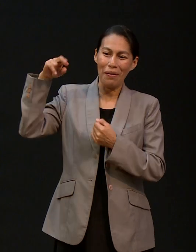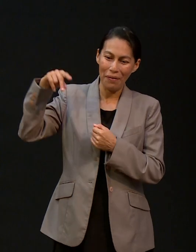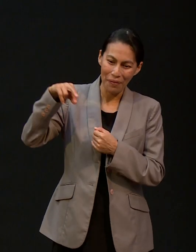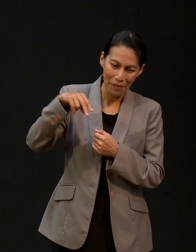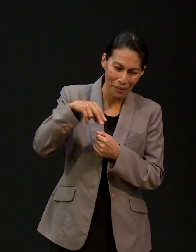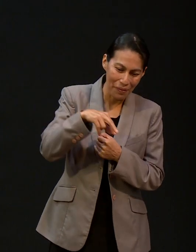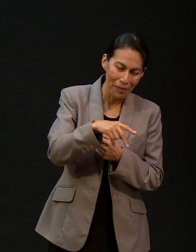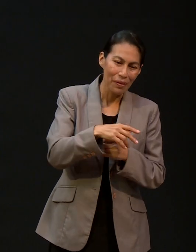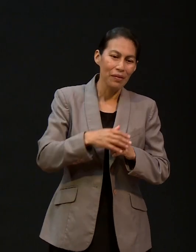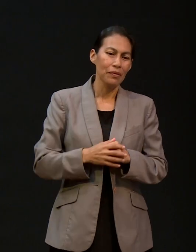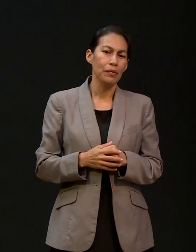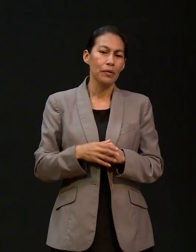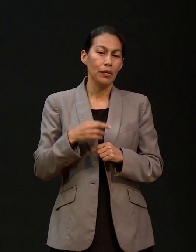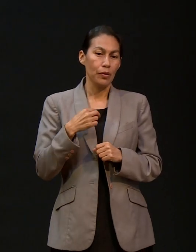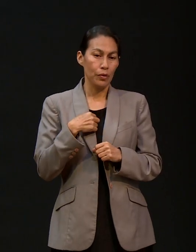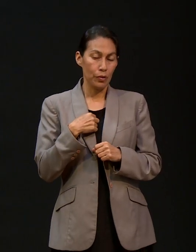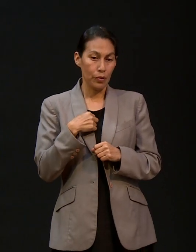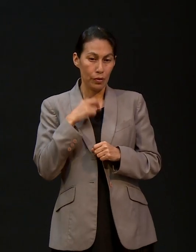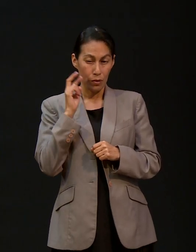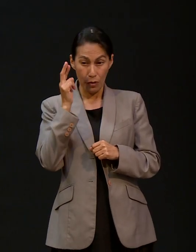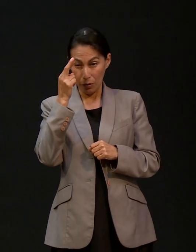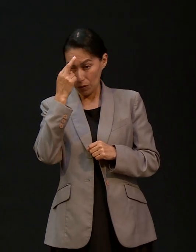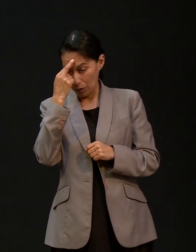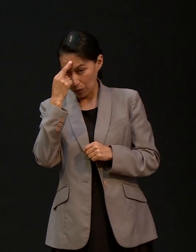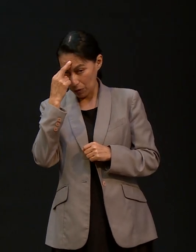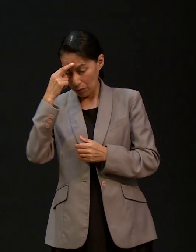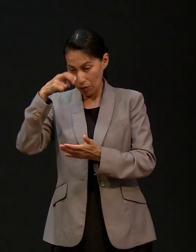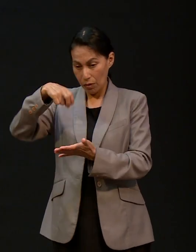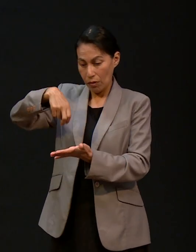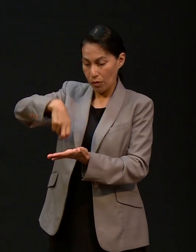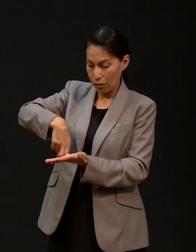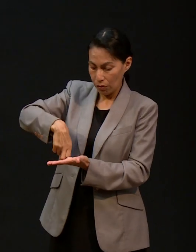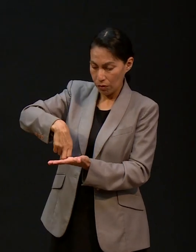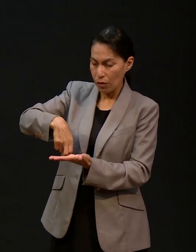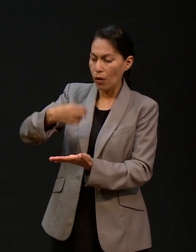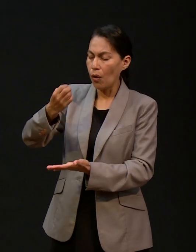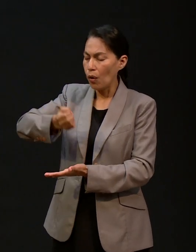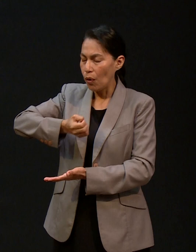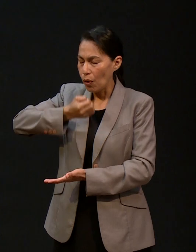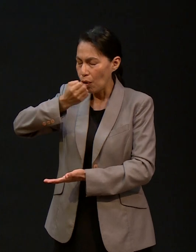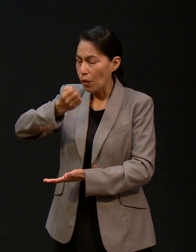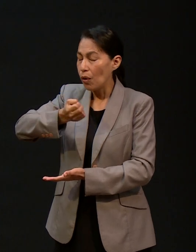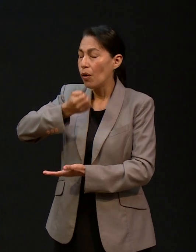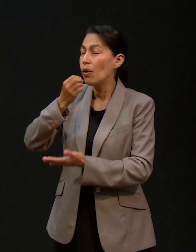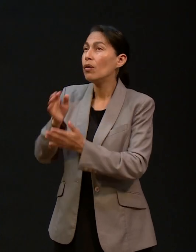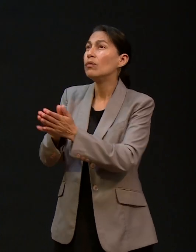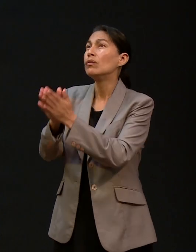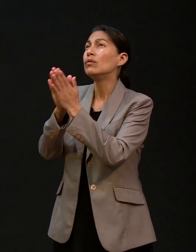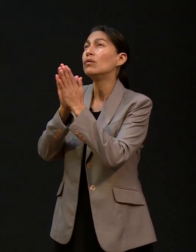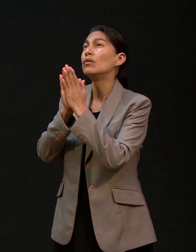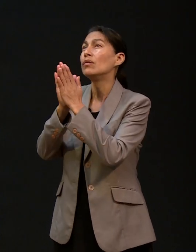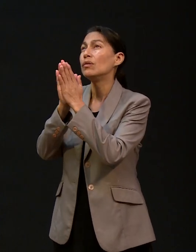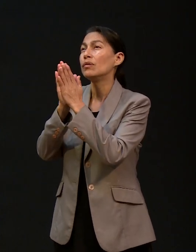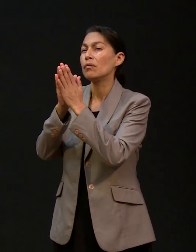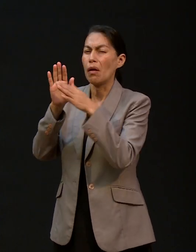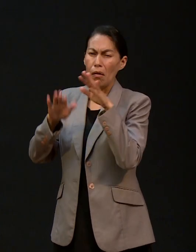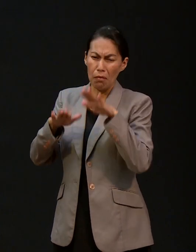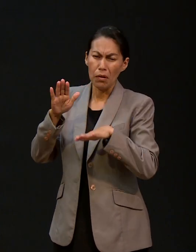con él. Y la imagen que yo tenía de él era hincado, orando. Entonces,